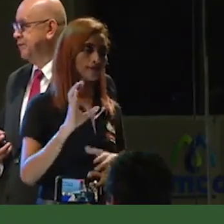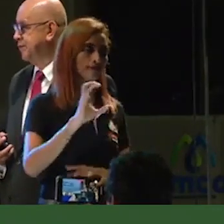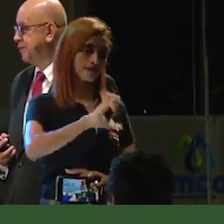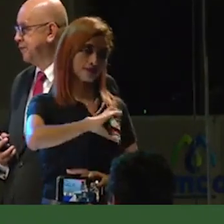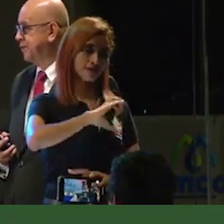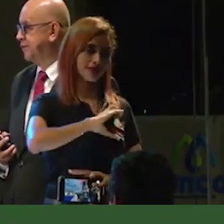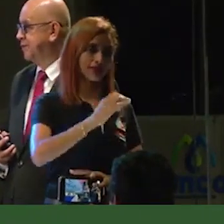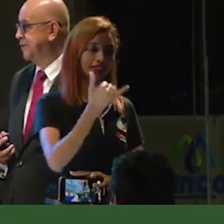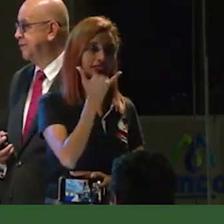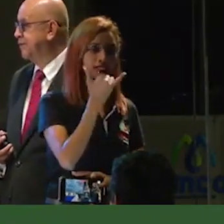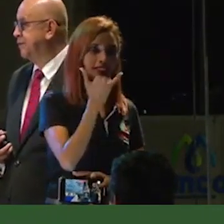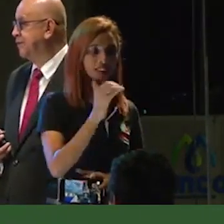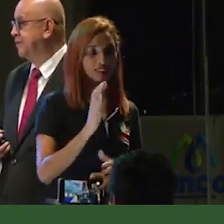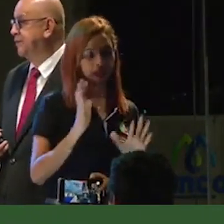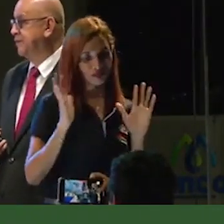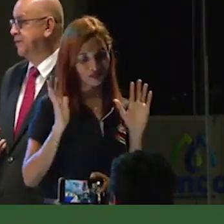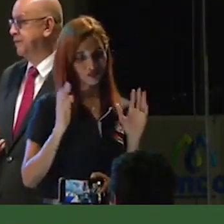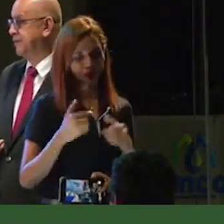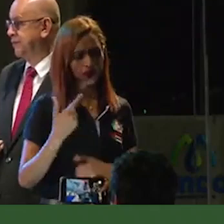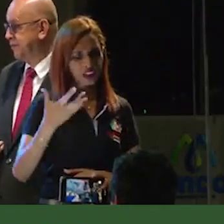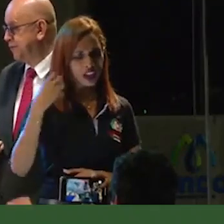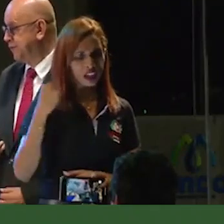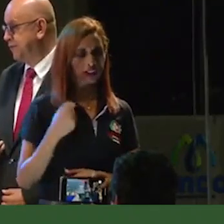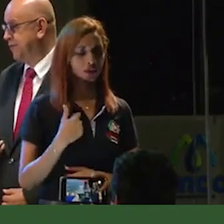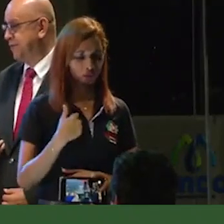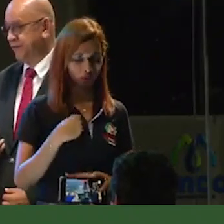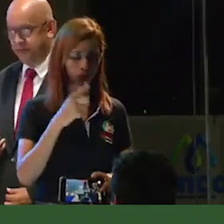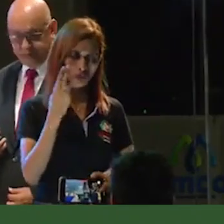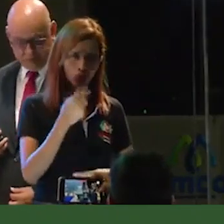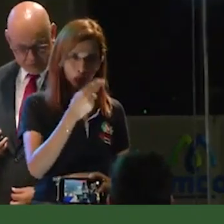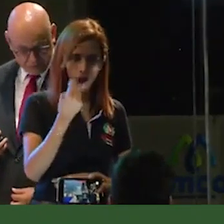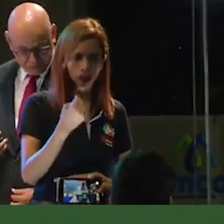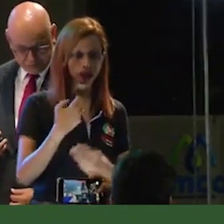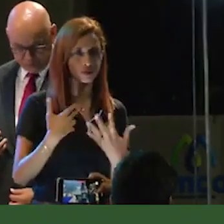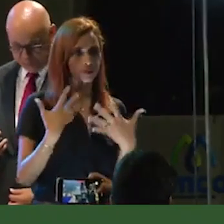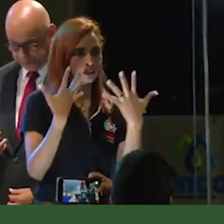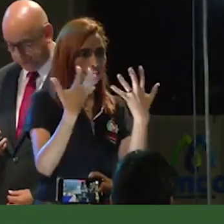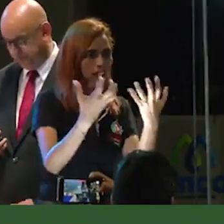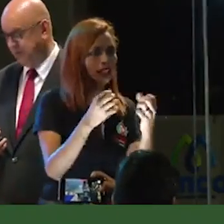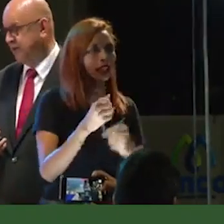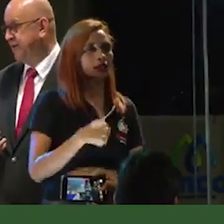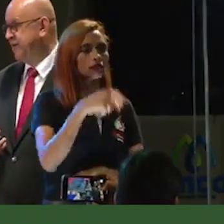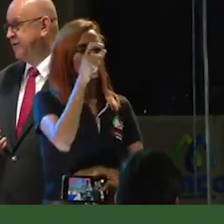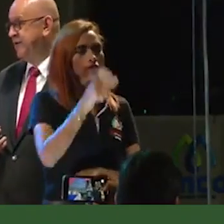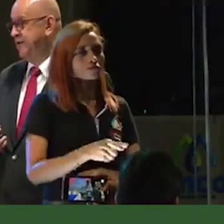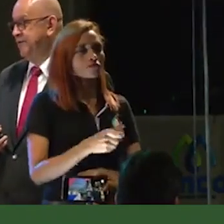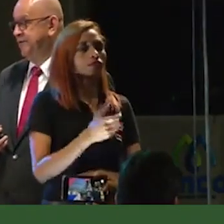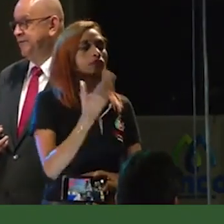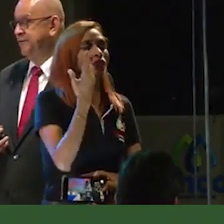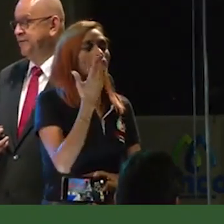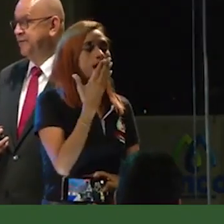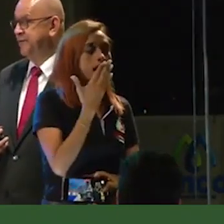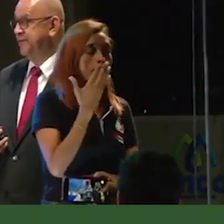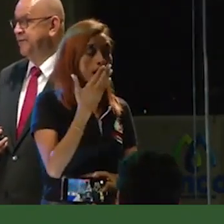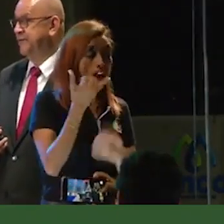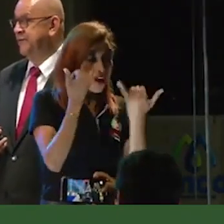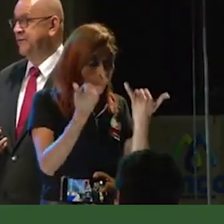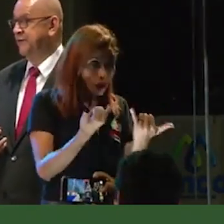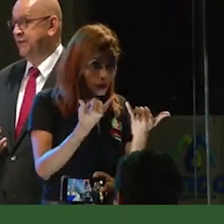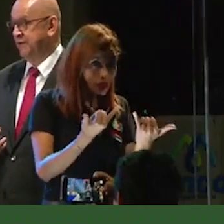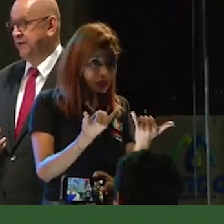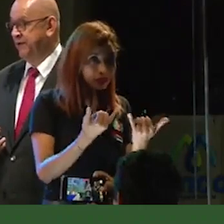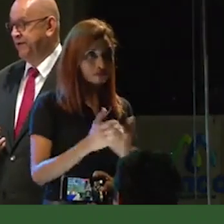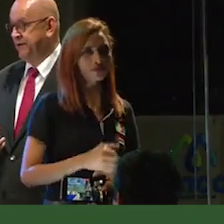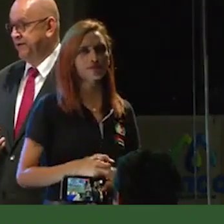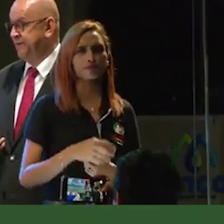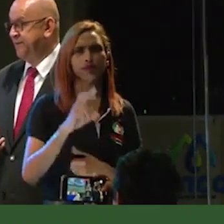hizo el propósito de lograr un sueño de los calarqueños. Hoy, la relación después